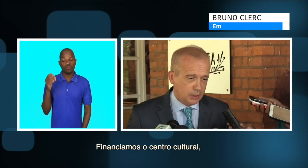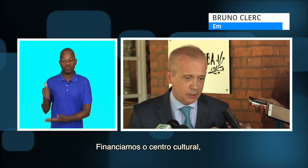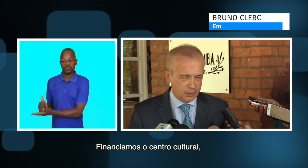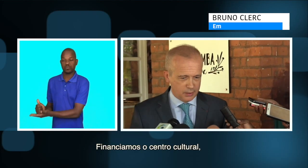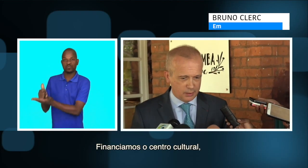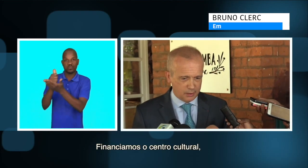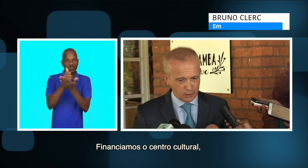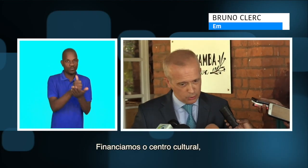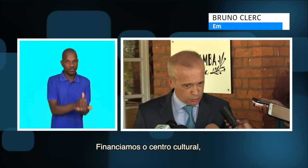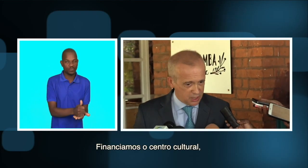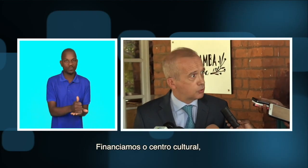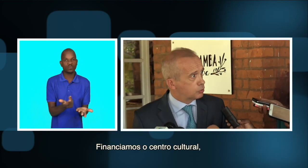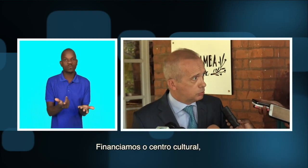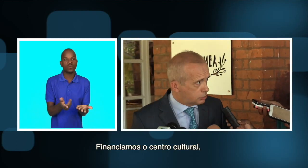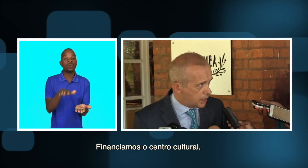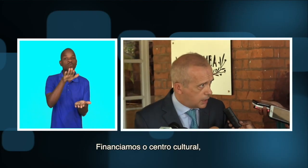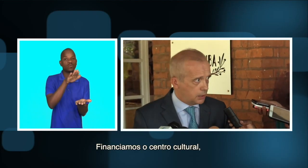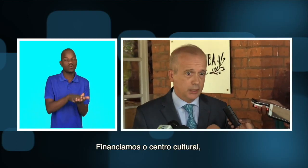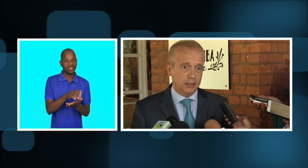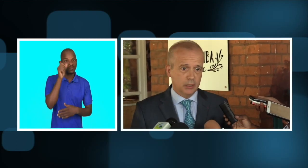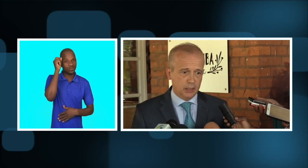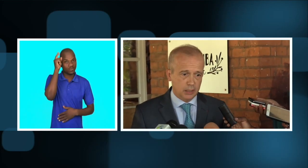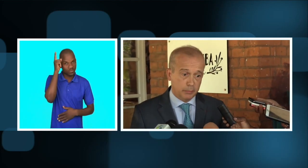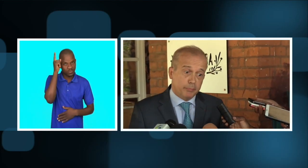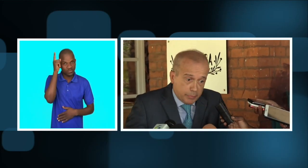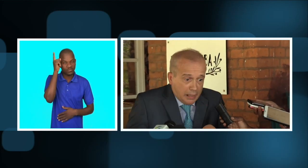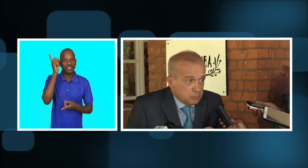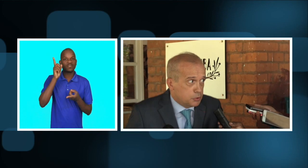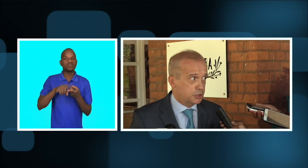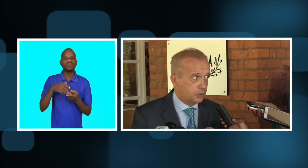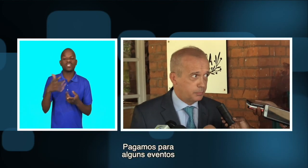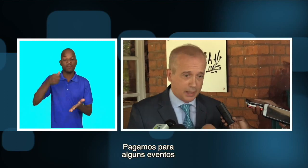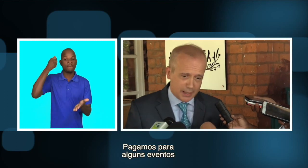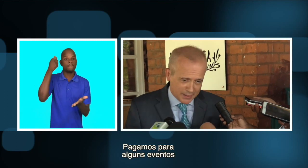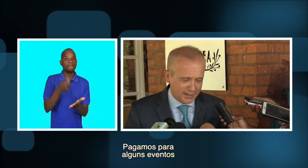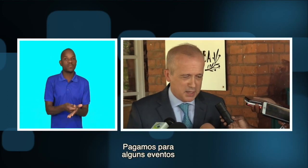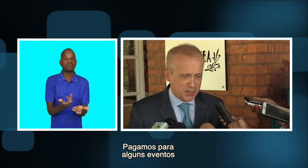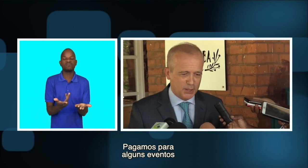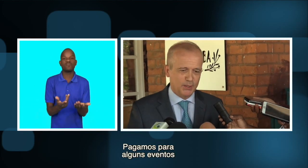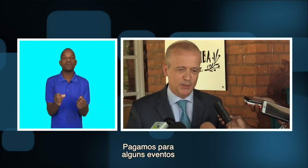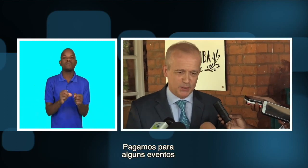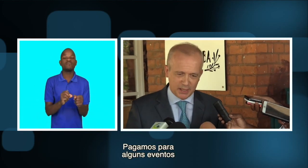o Centro Cultural, pagamos para